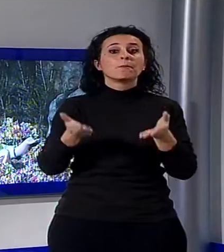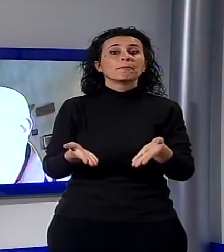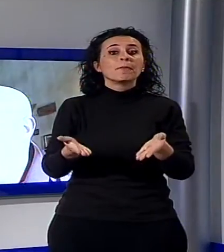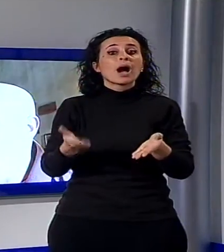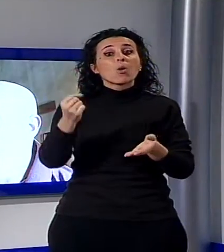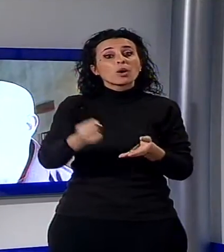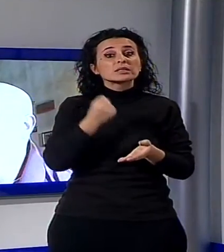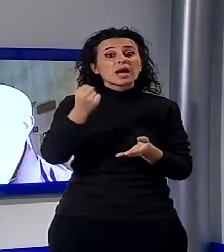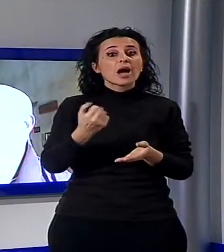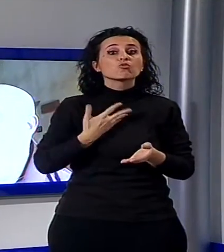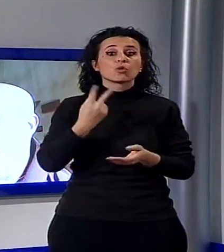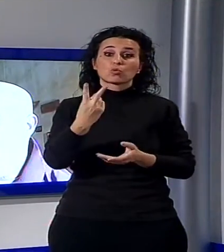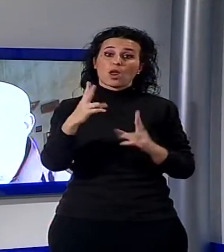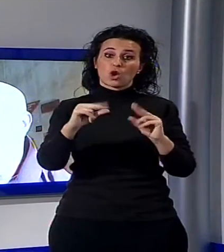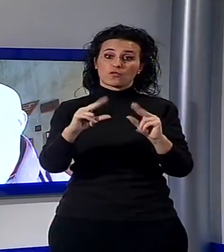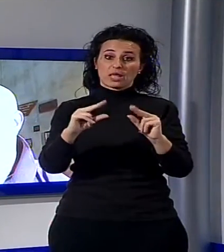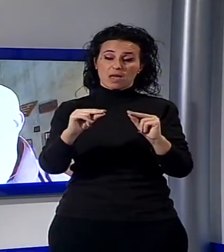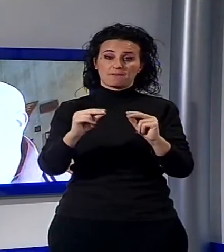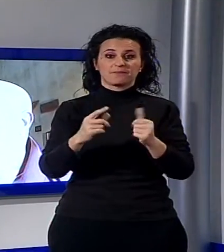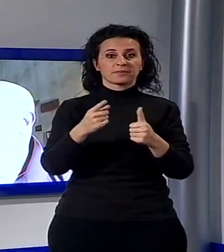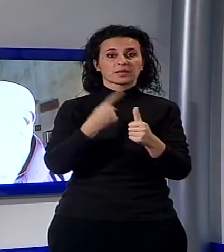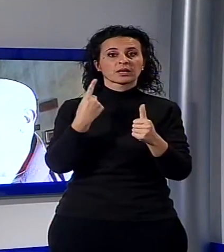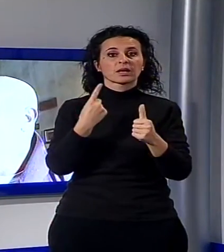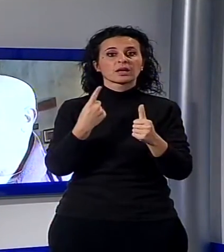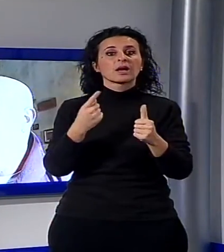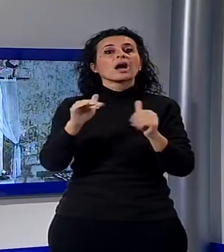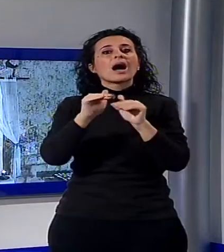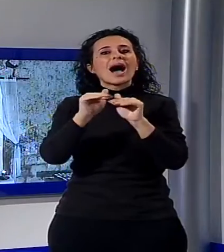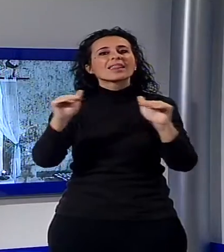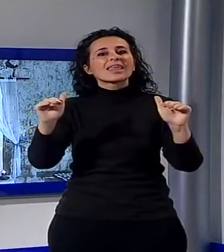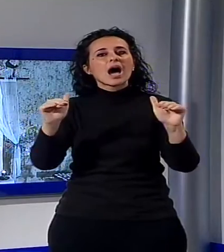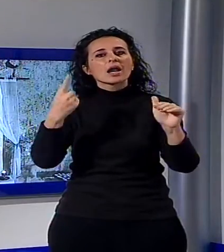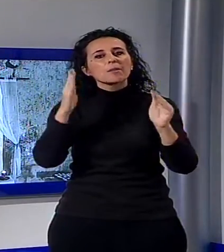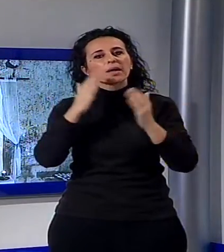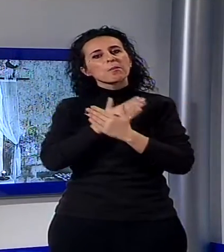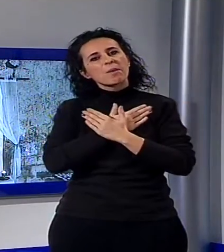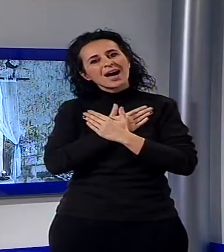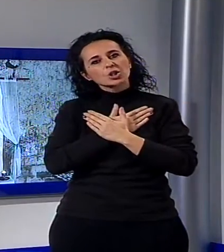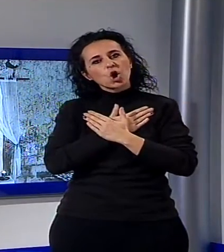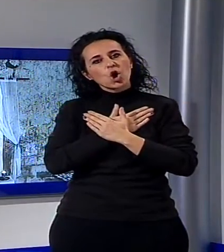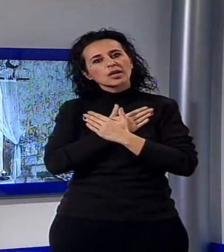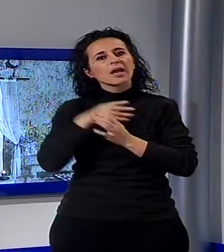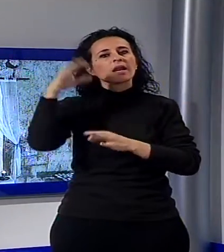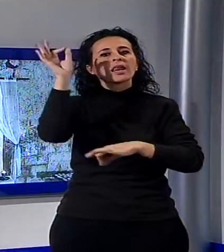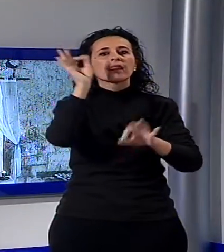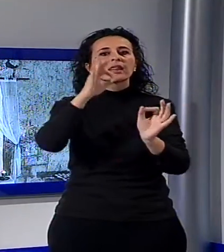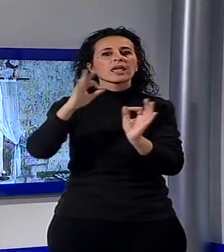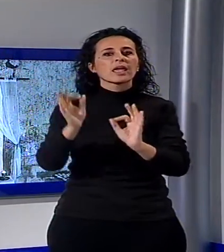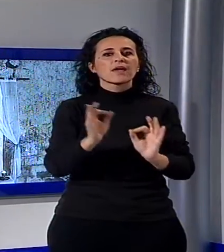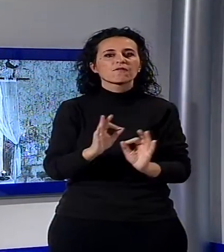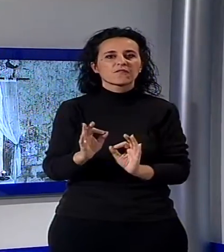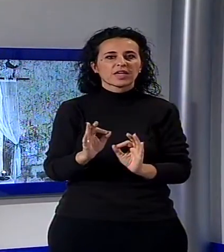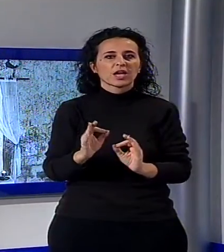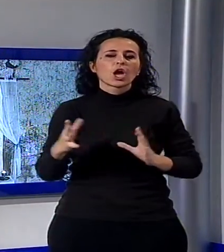ricreato l'altarino della Madonna della Neve, riprendendo da una fotografia della Madonna della Marmolada, abbiamo